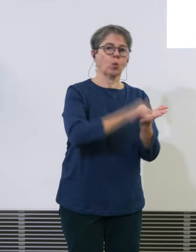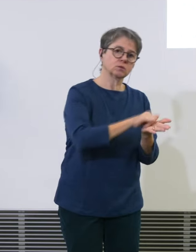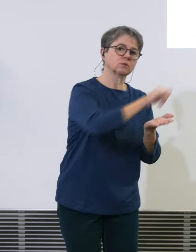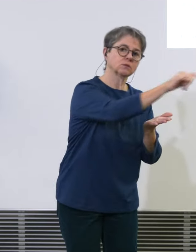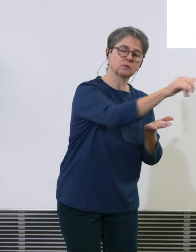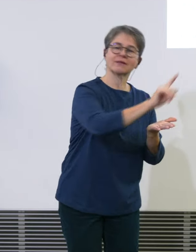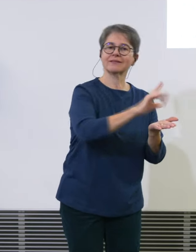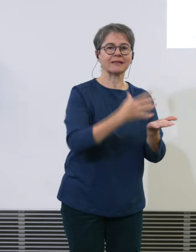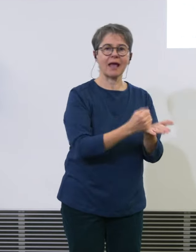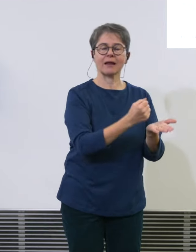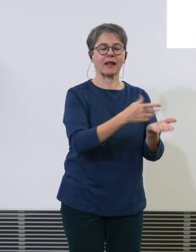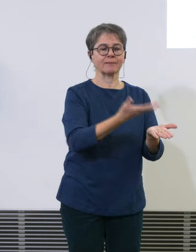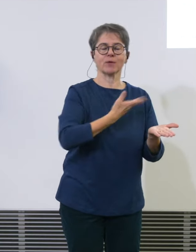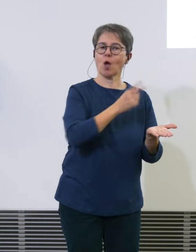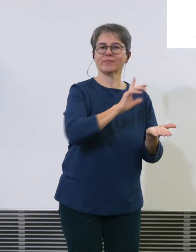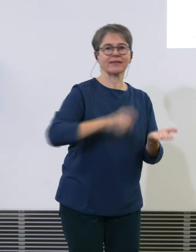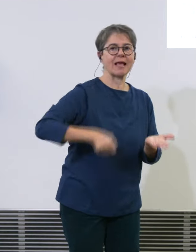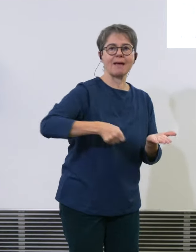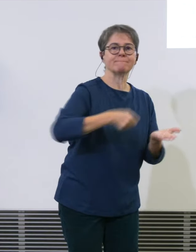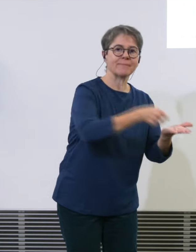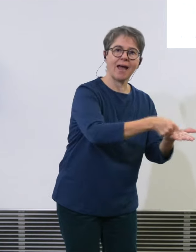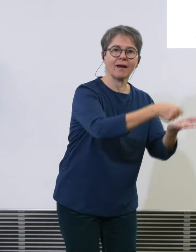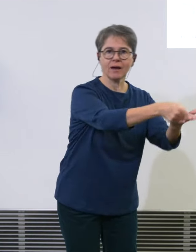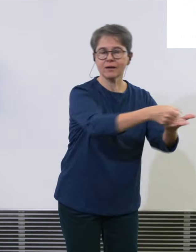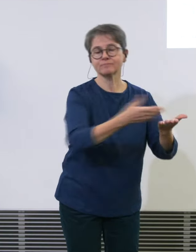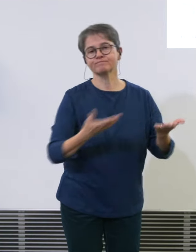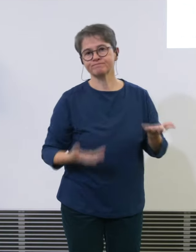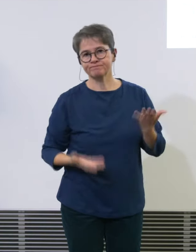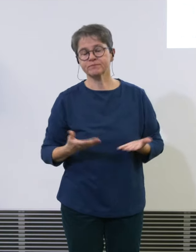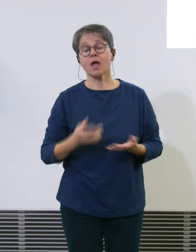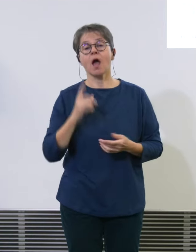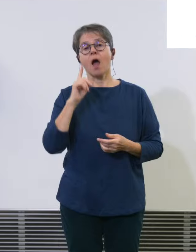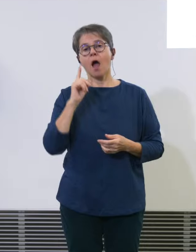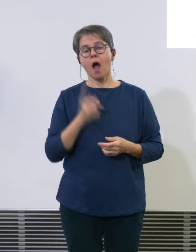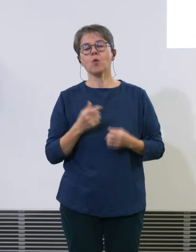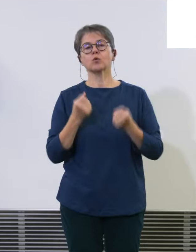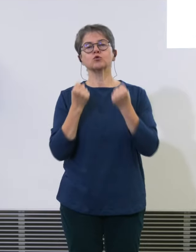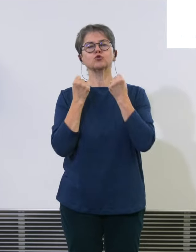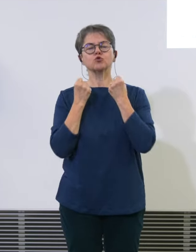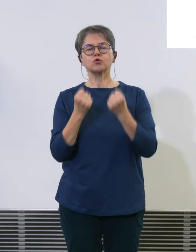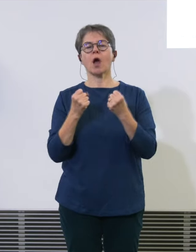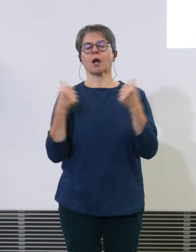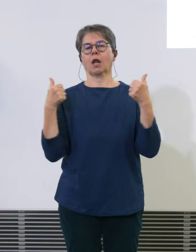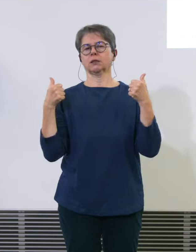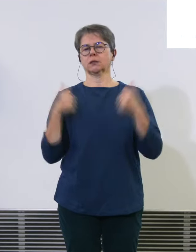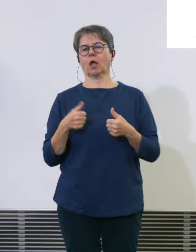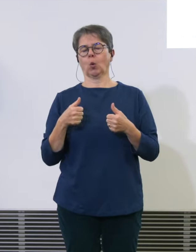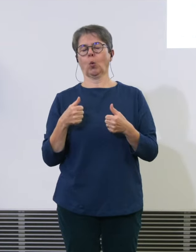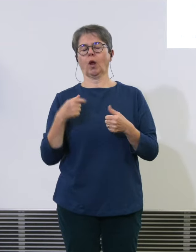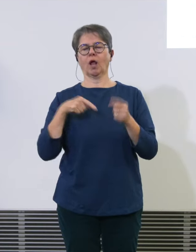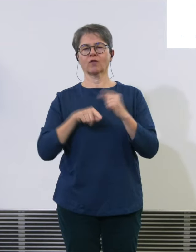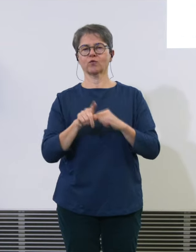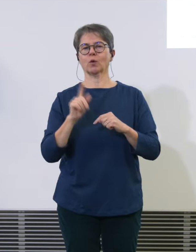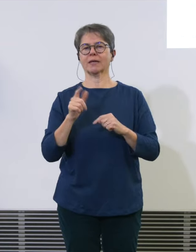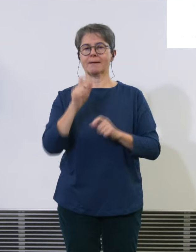es verursacht aber auch sehr starken Druck auf das Personal auf die Leute die im